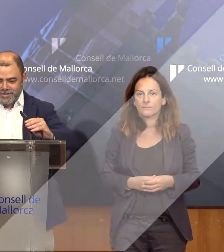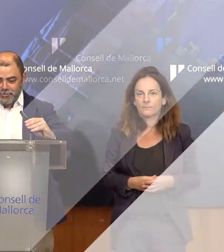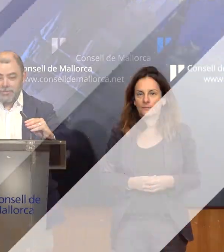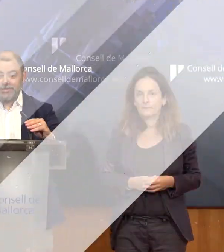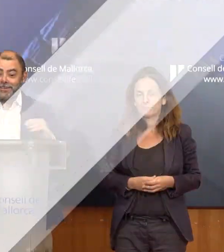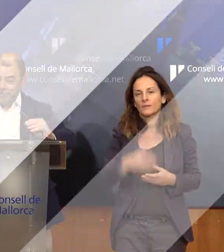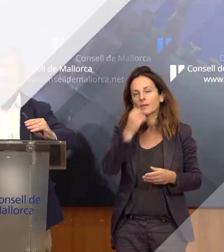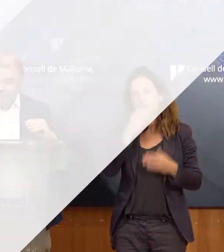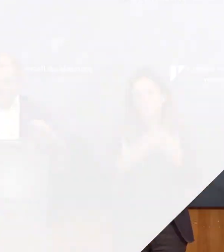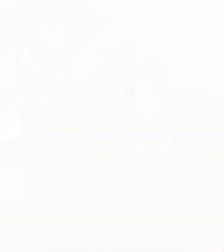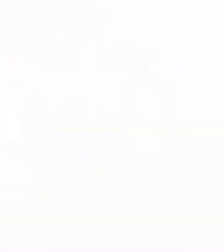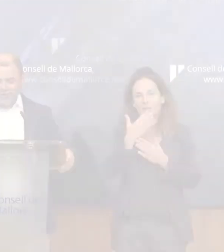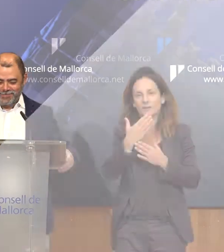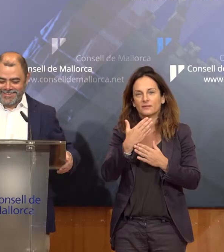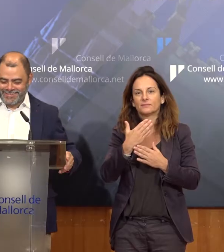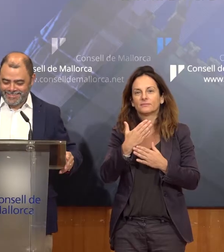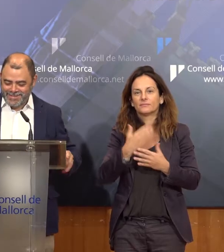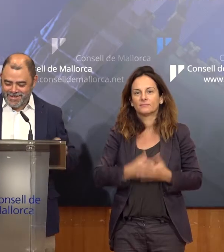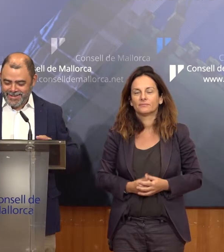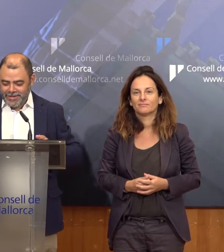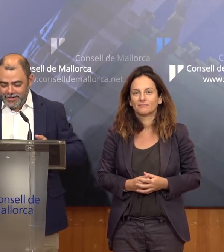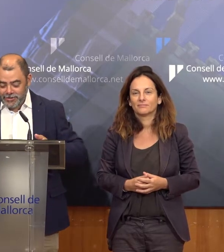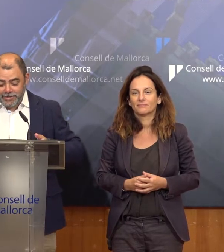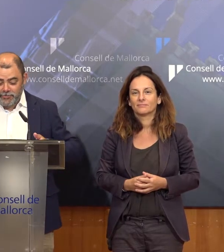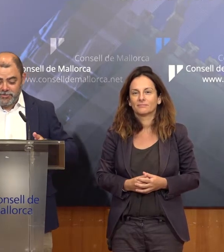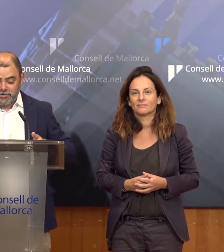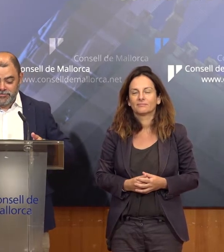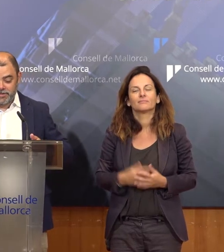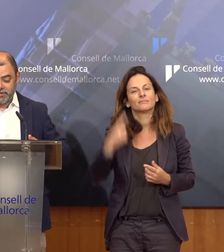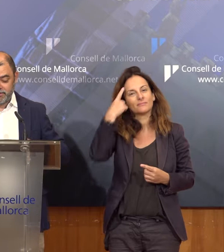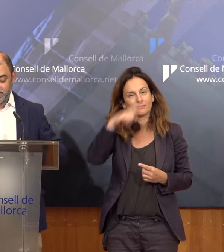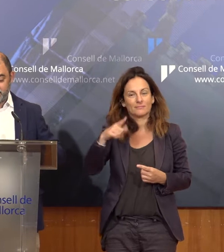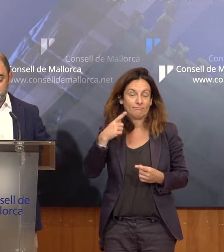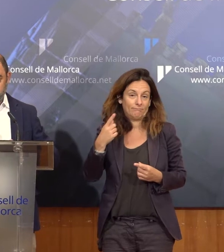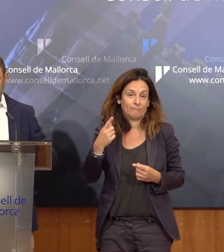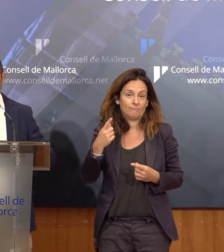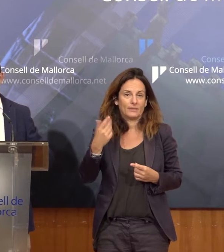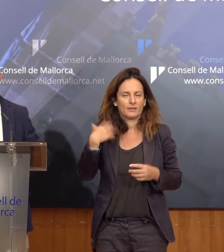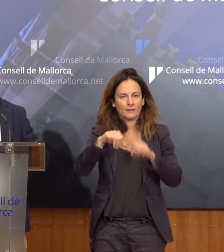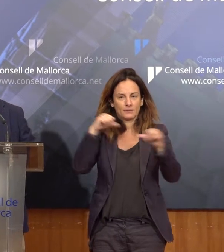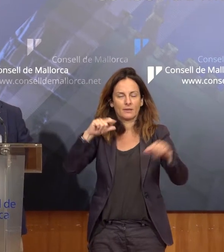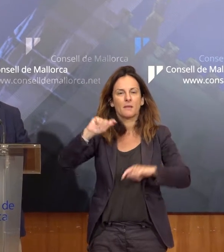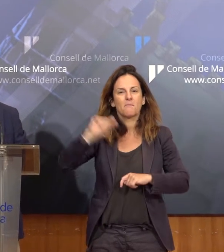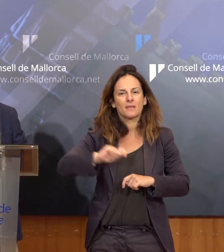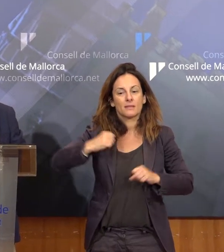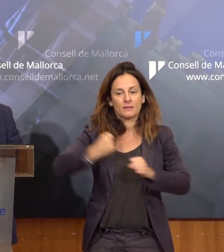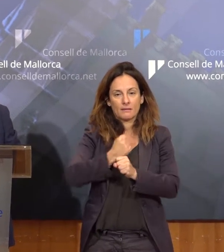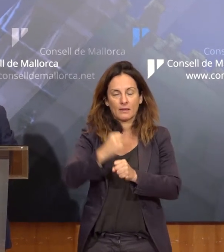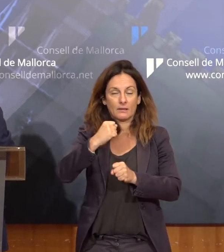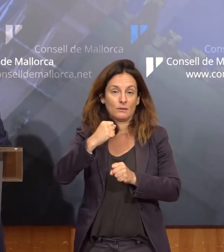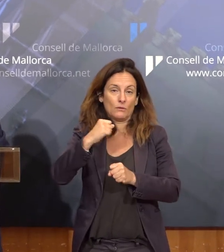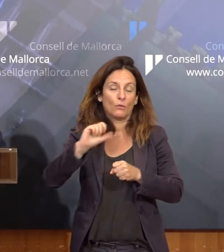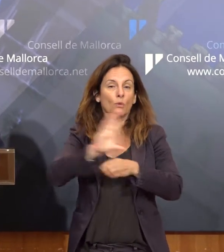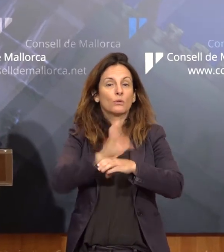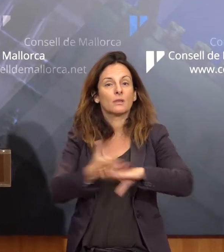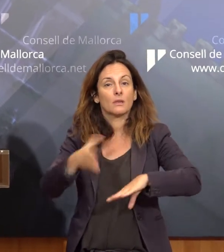Bon dia, gràcies per venir a aquesta rata de pensa. Començàvem venim fent feina des de fa mesos, des del Consell de Mallorca, per